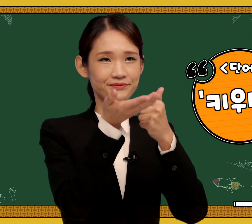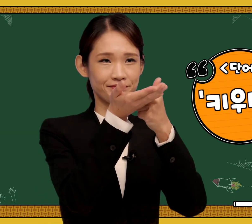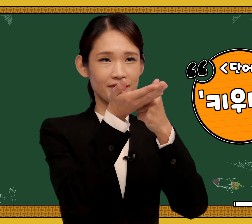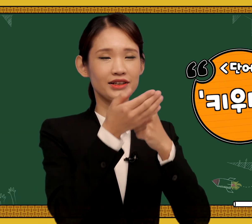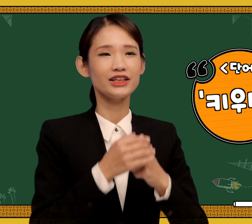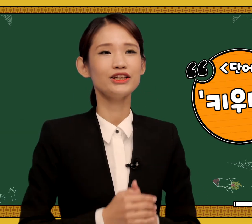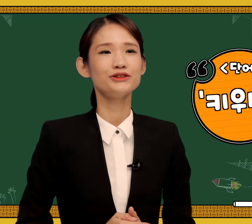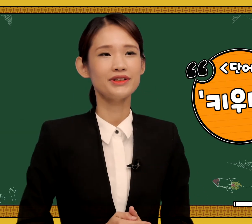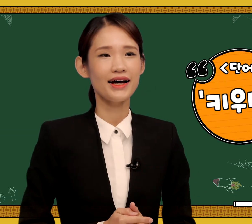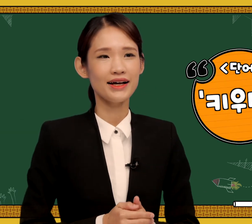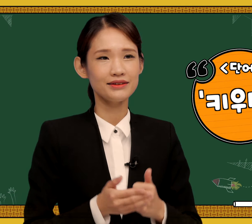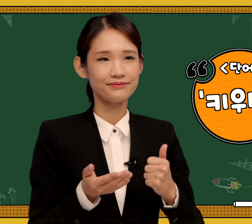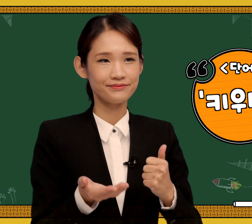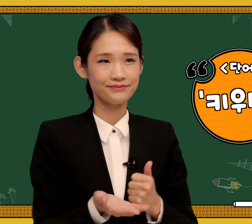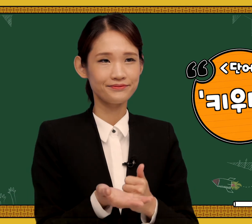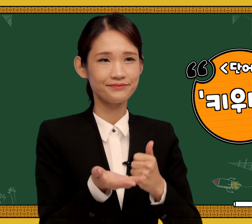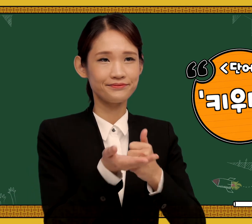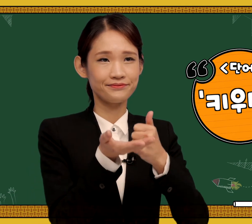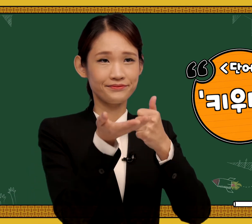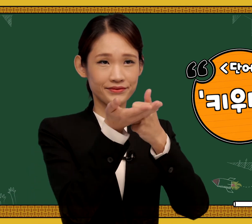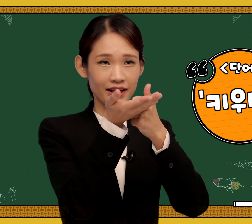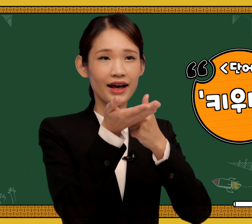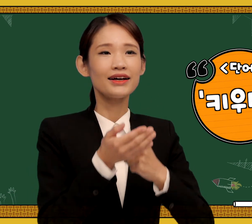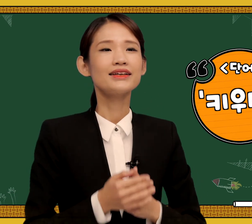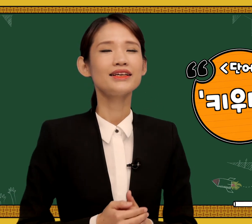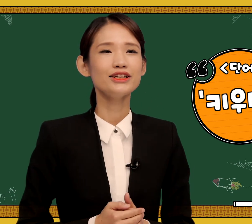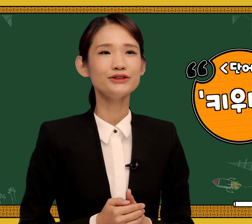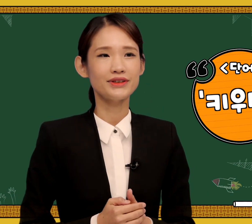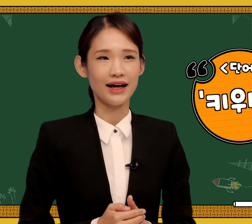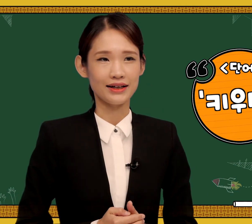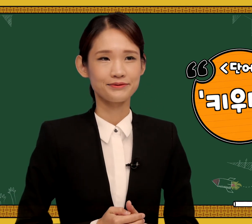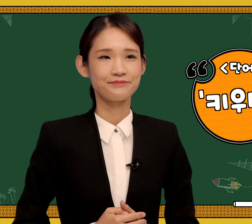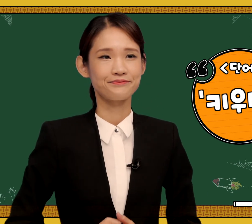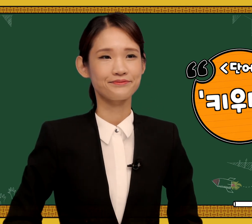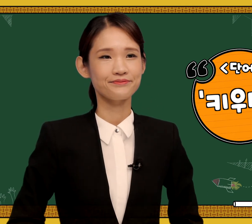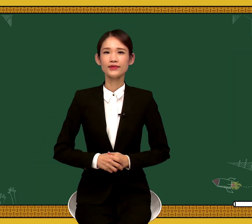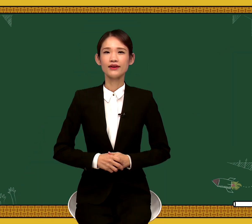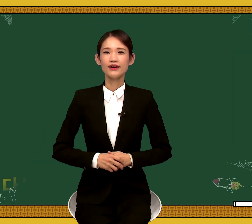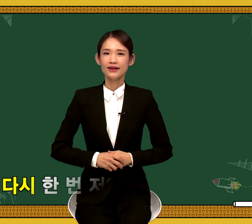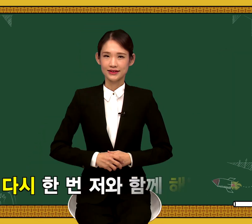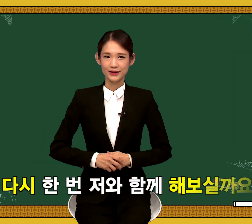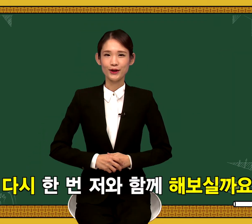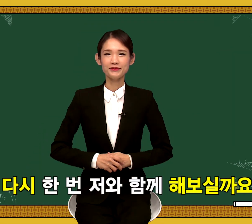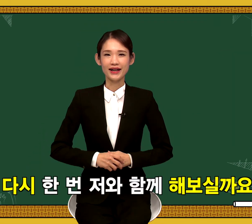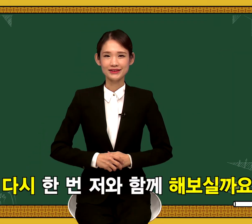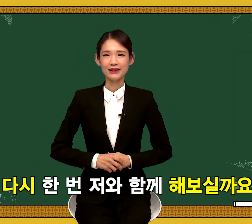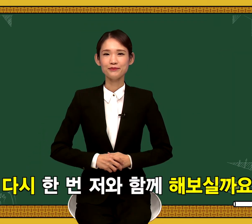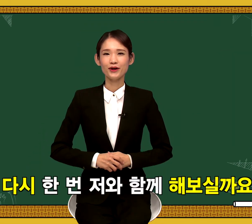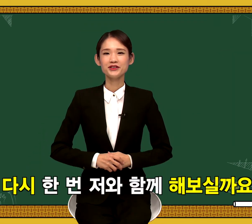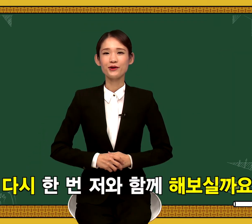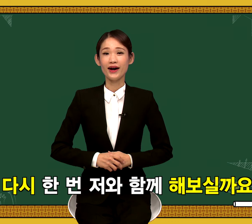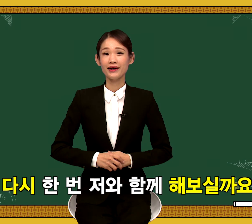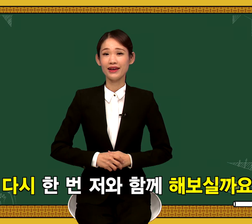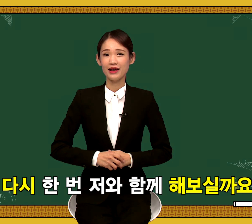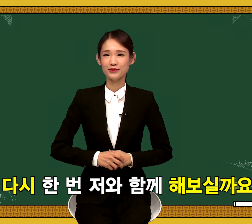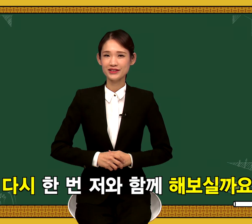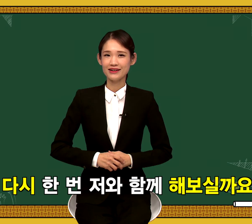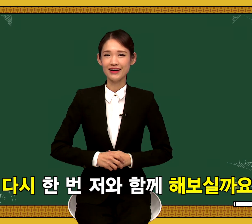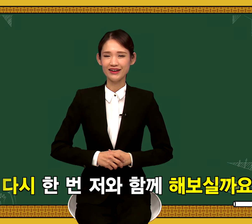키우다 키우다 그럼 다시 한 번 저와 함께 해보실까요?